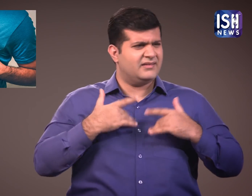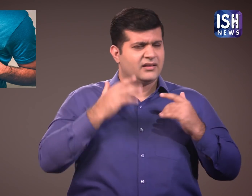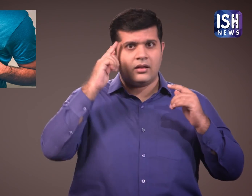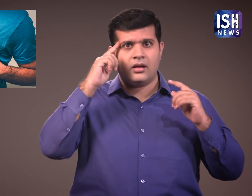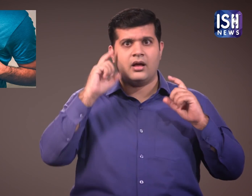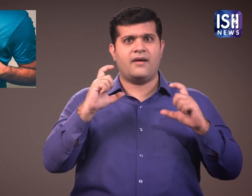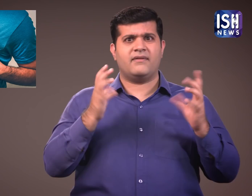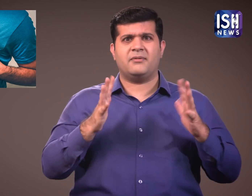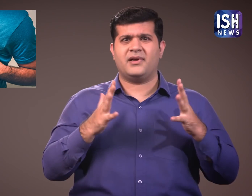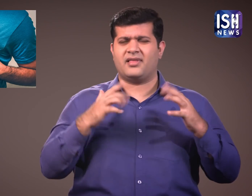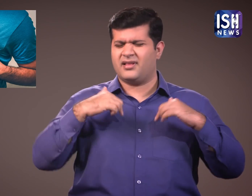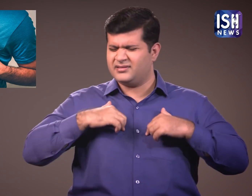दबाव,